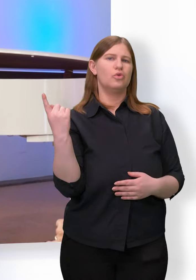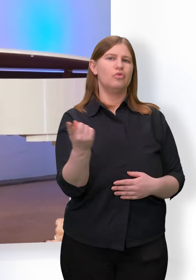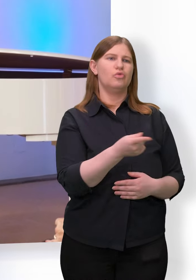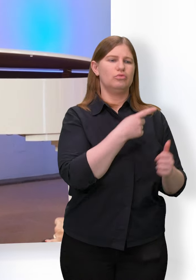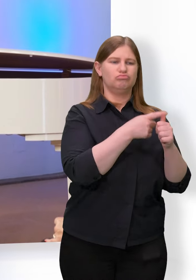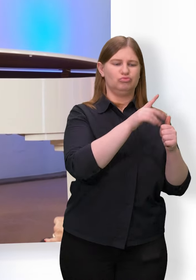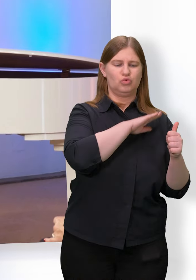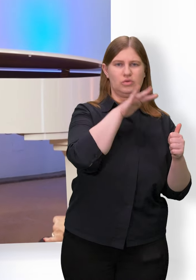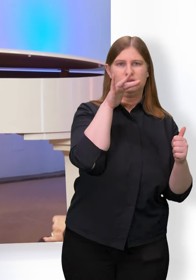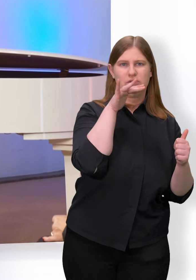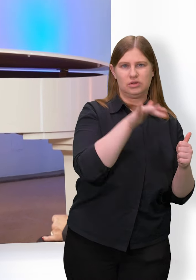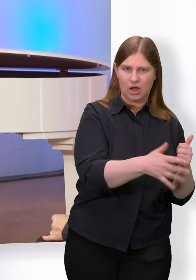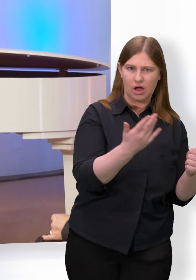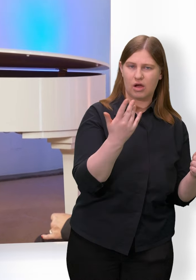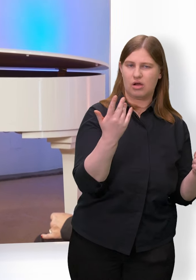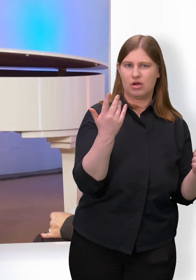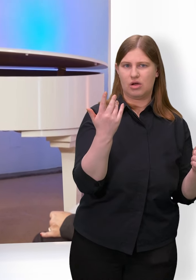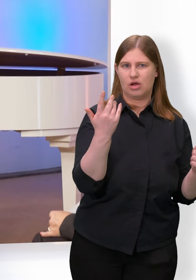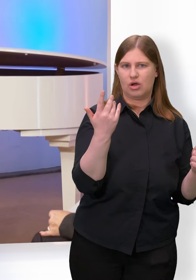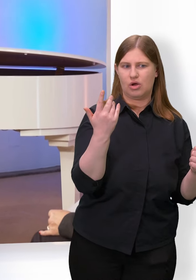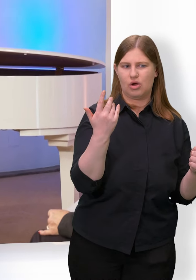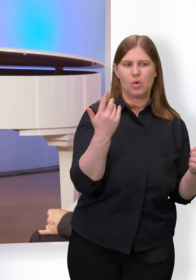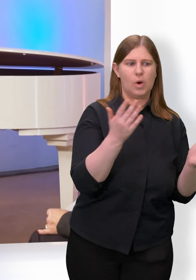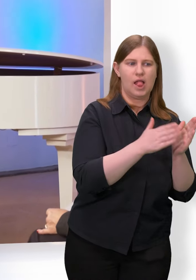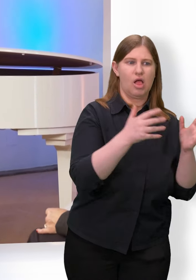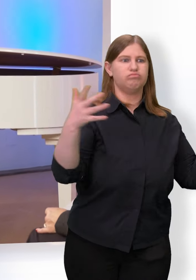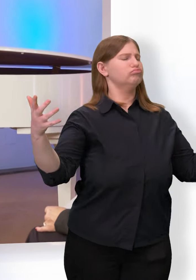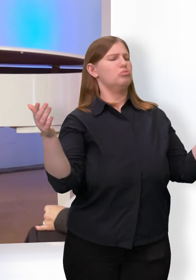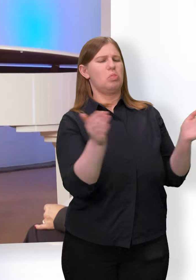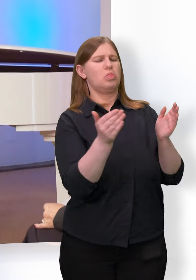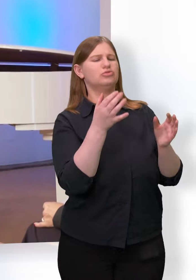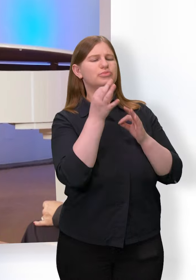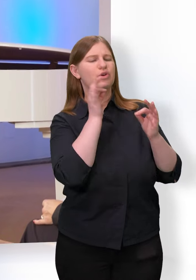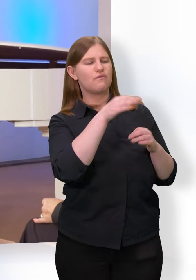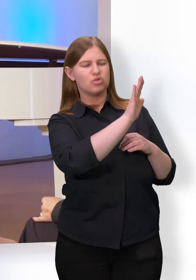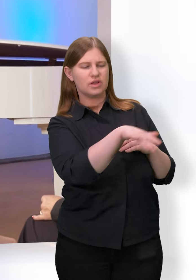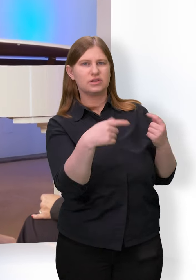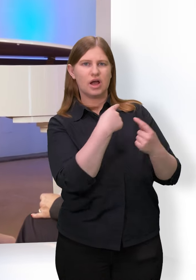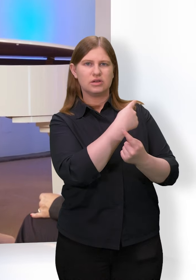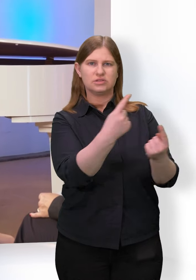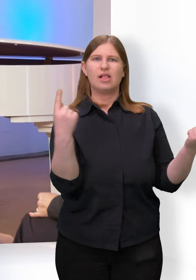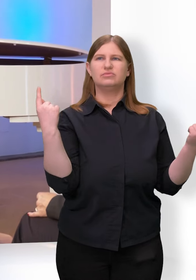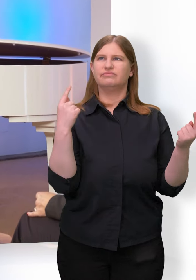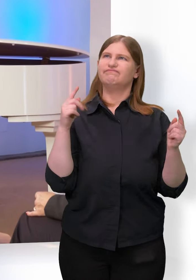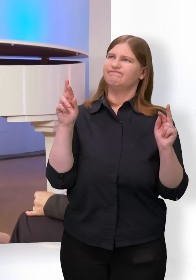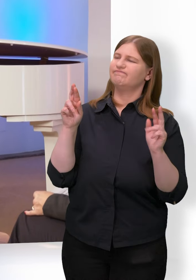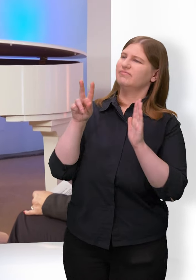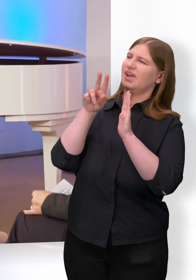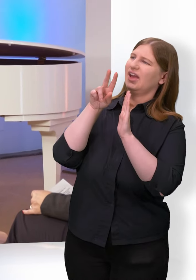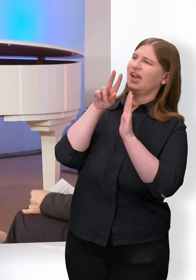Schule hat, mit kleineren Klassen, speziell für Kinder, die eben aus der Regelschule herausgefallen sind,